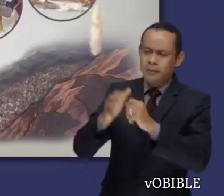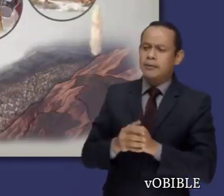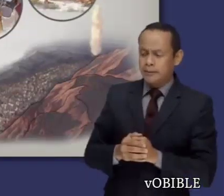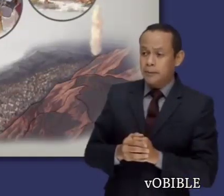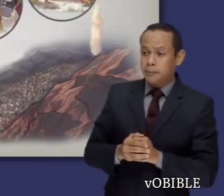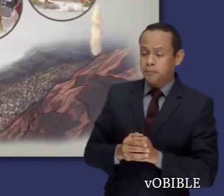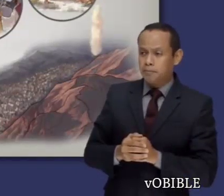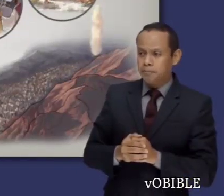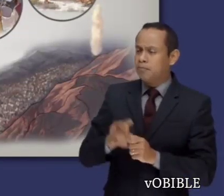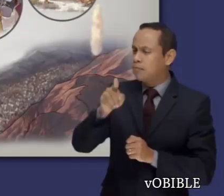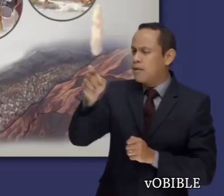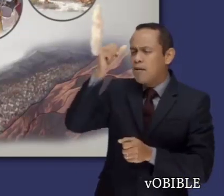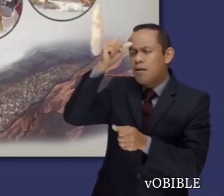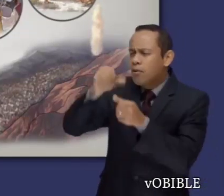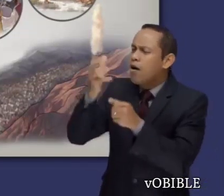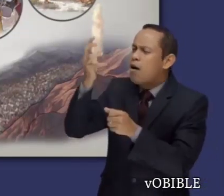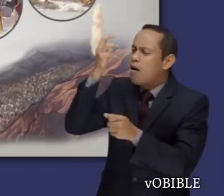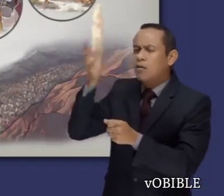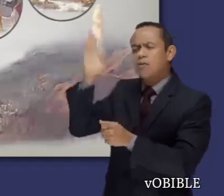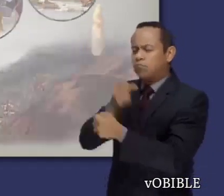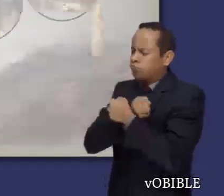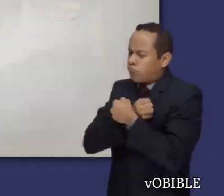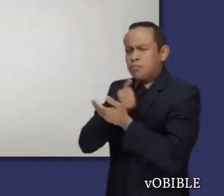que recuerden todo lo que Jehová ha hecho por ellos.